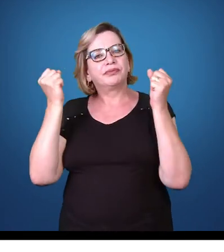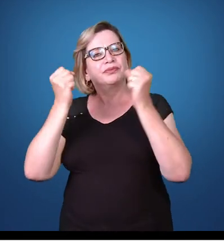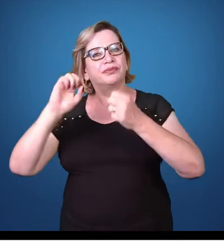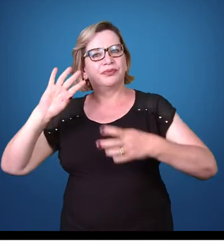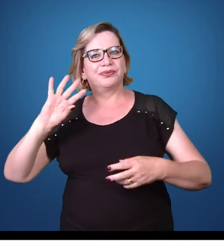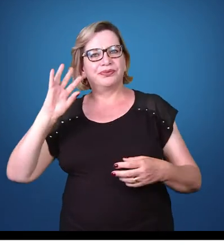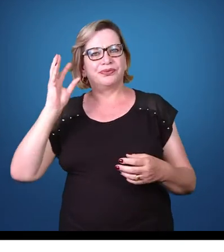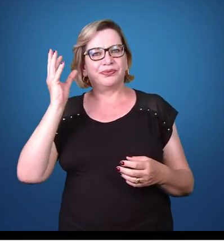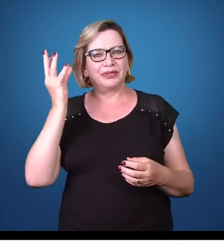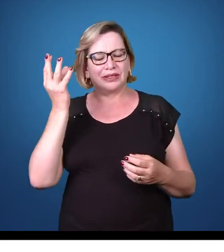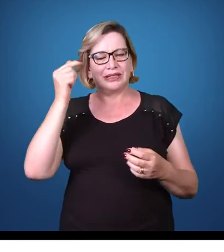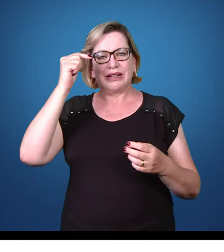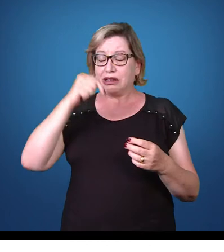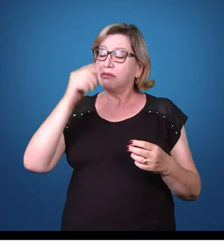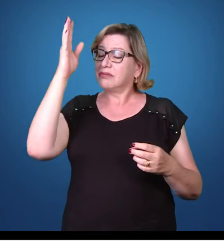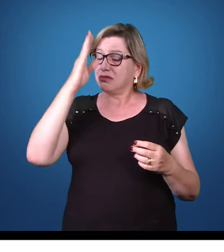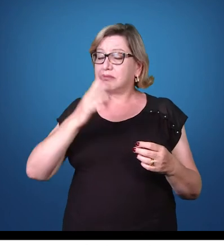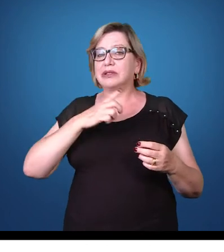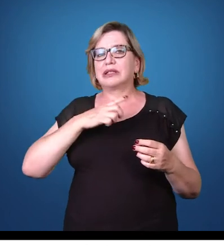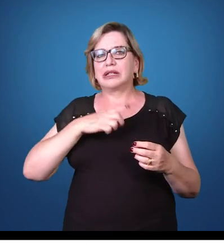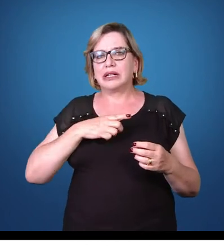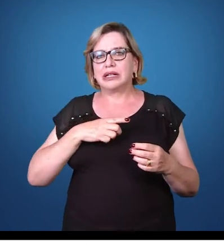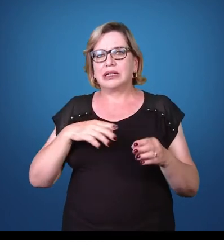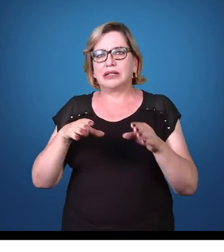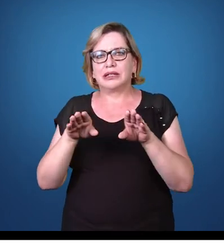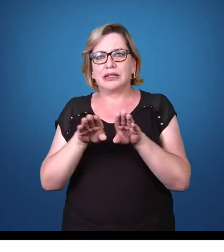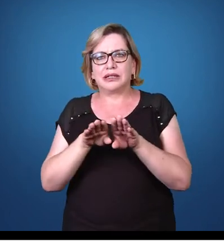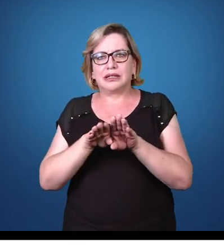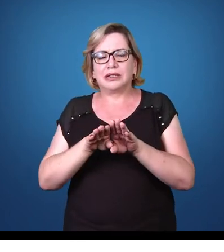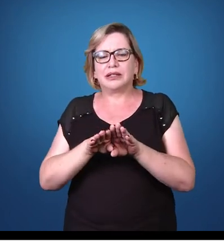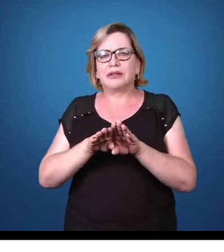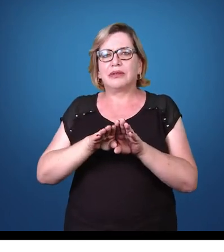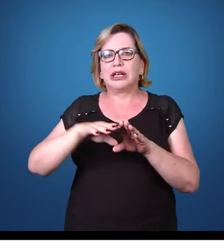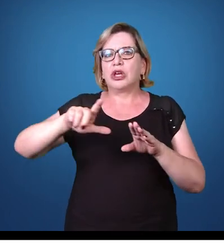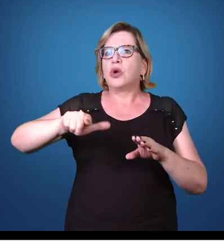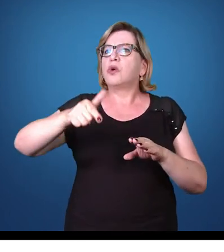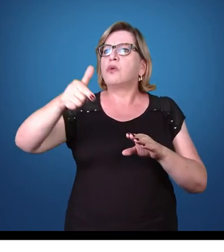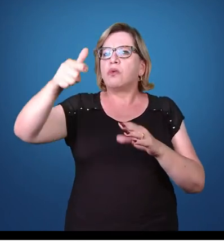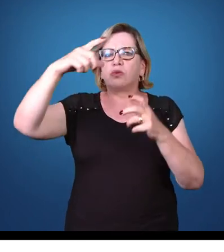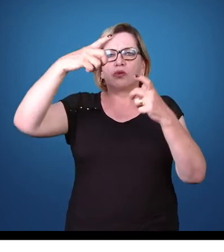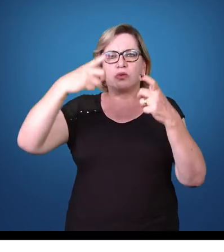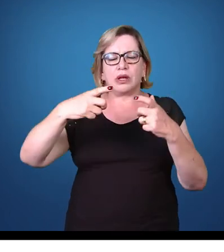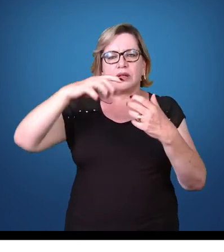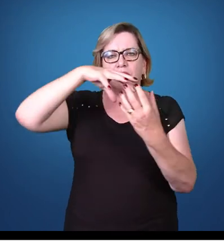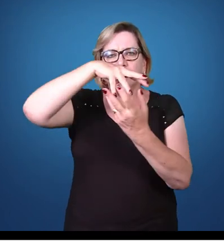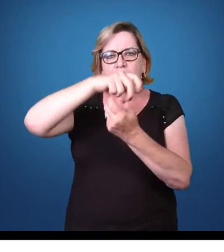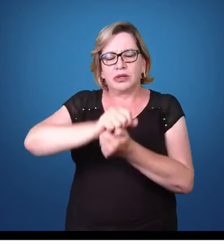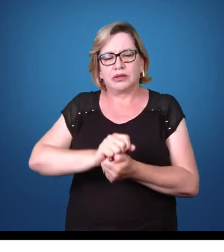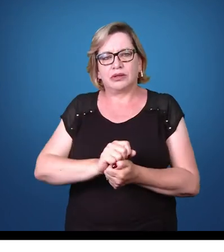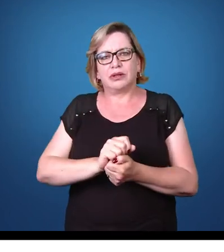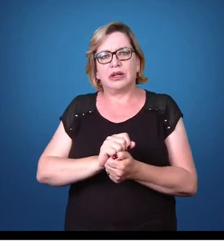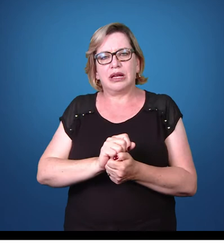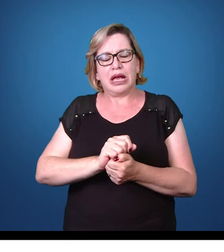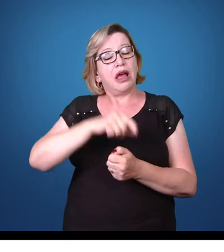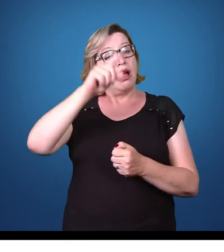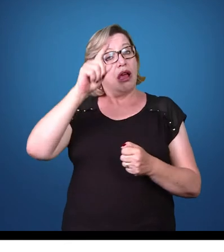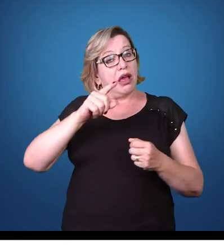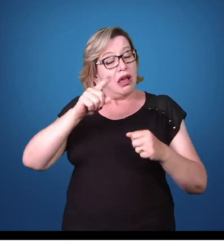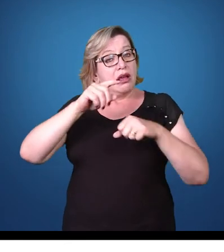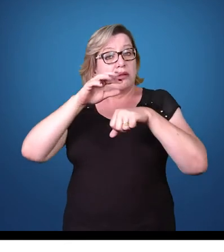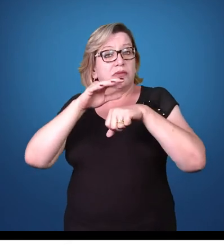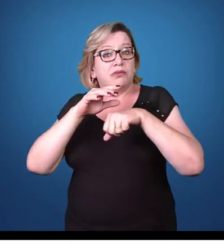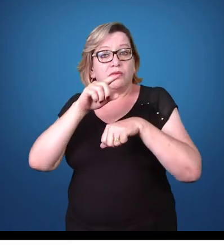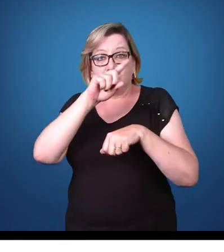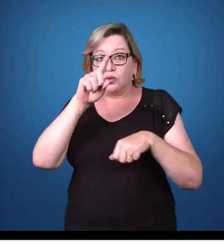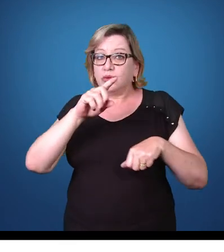o principal aqui no Brasil, e outras espécies em outras regiões do planeta. A leishmaniose é uma